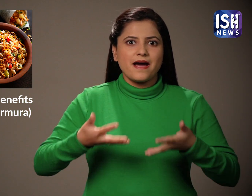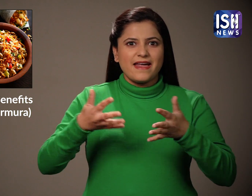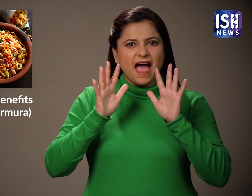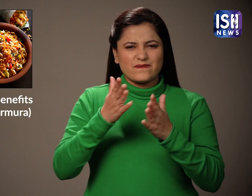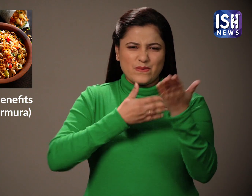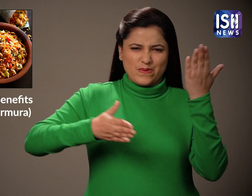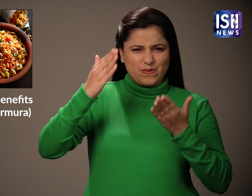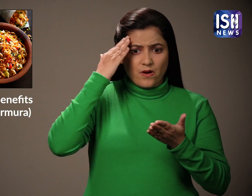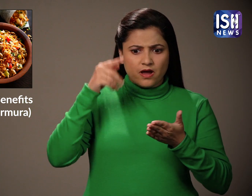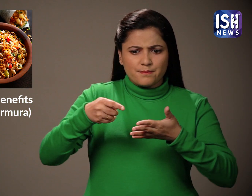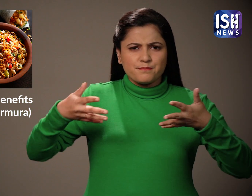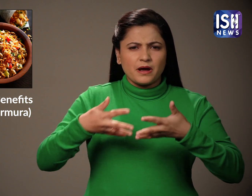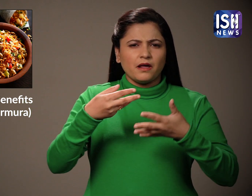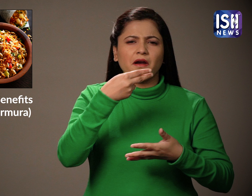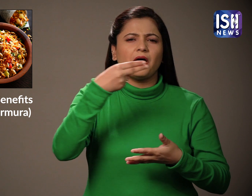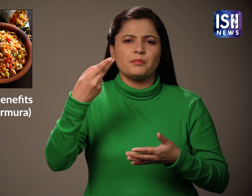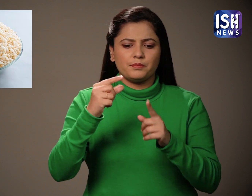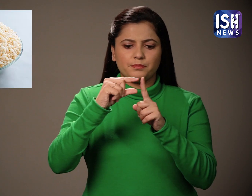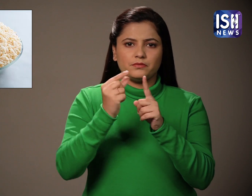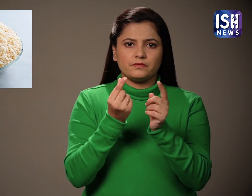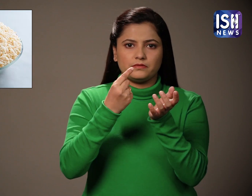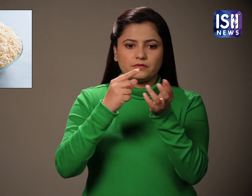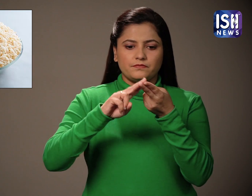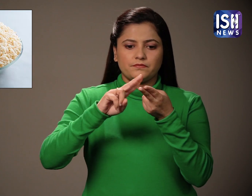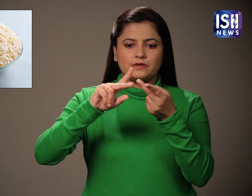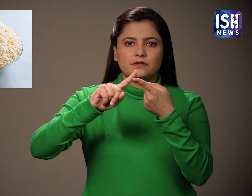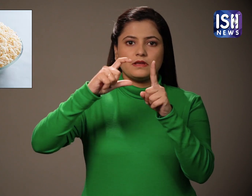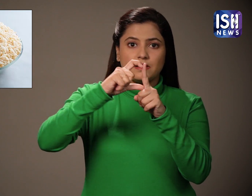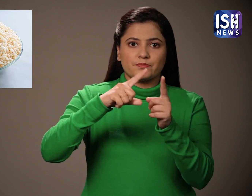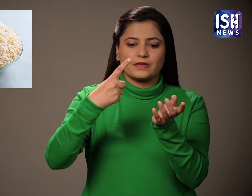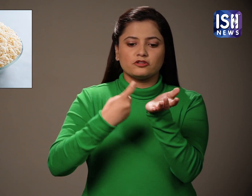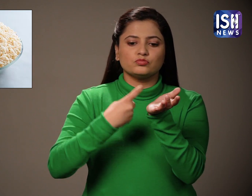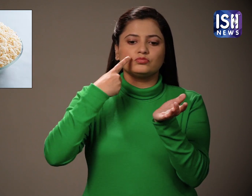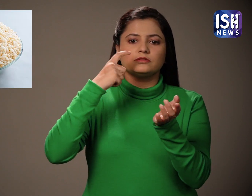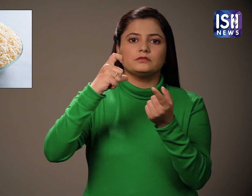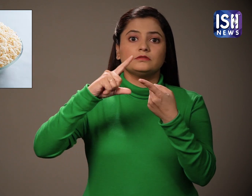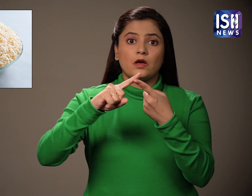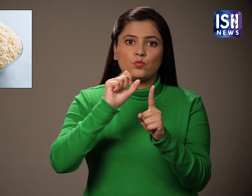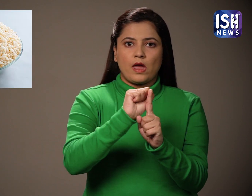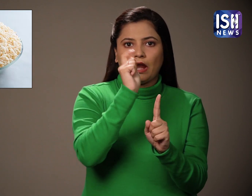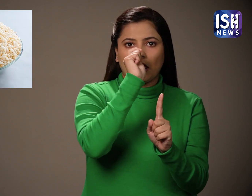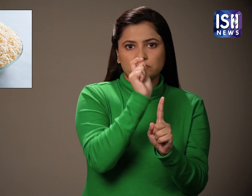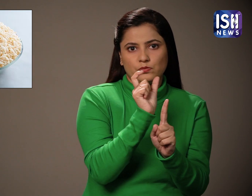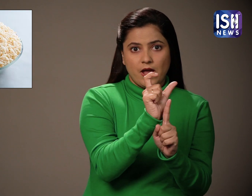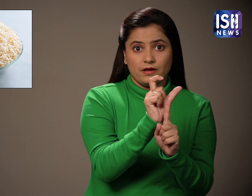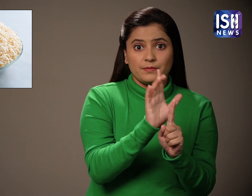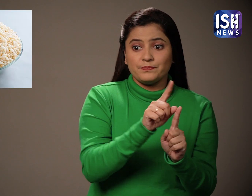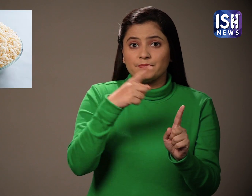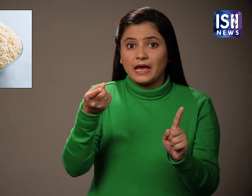मुझे यकीन है कि आप भी करते हैं भेल को अंग्रीजी में पफ्ट राइस भी कहा जाता है हिंदी में इसे